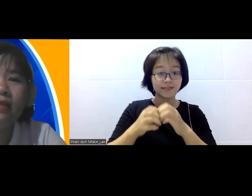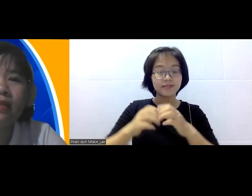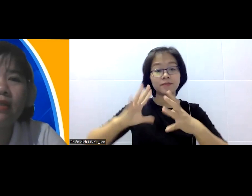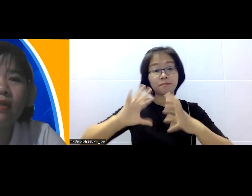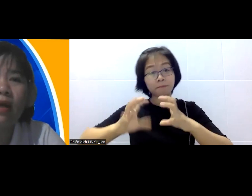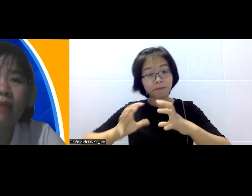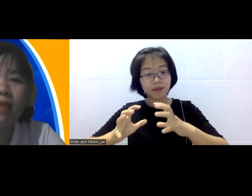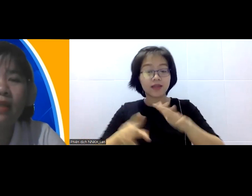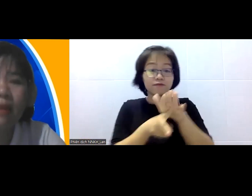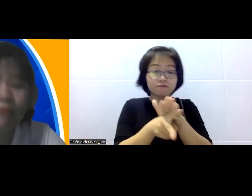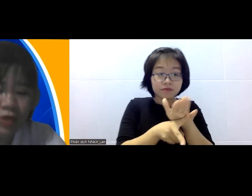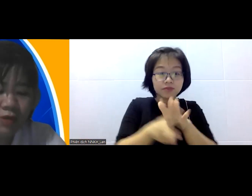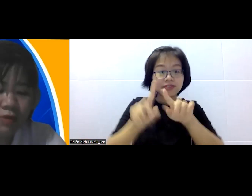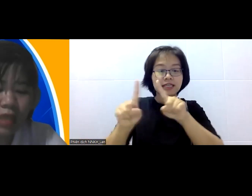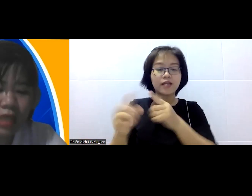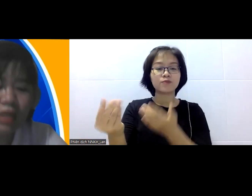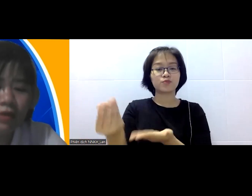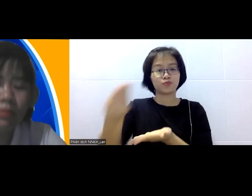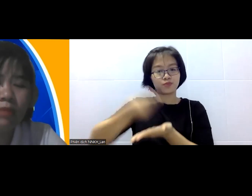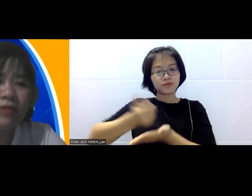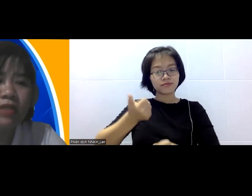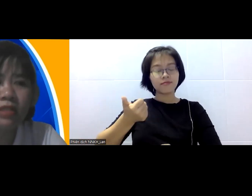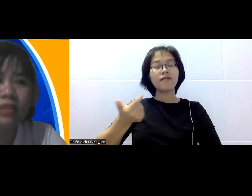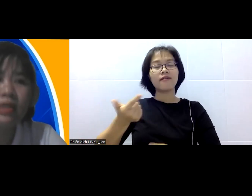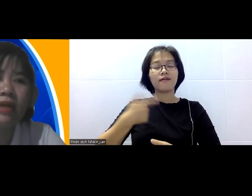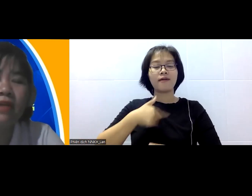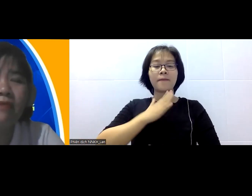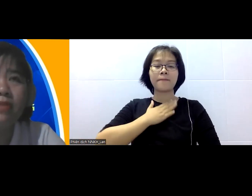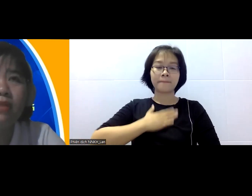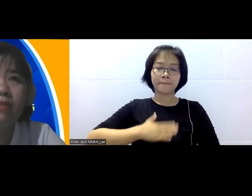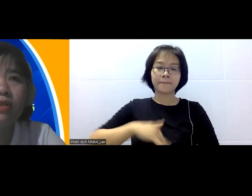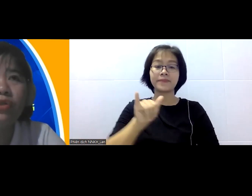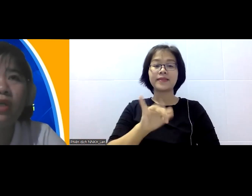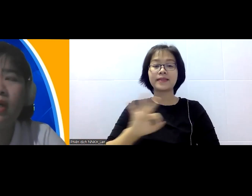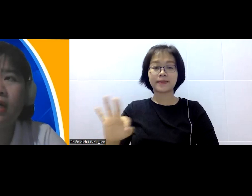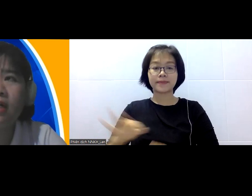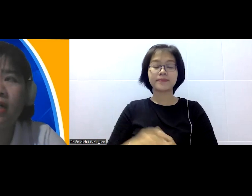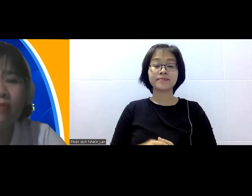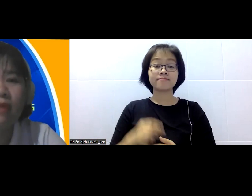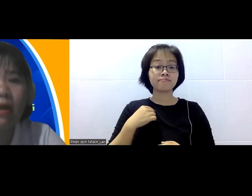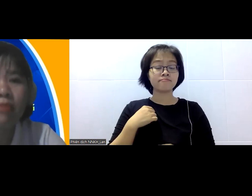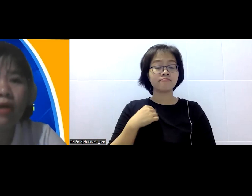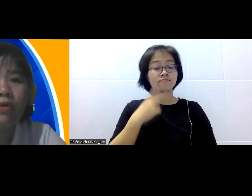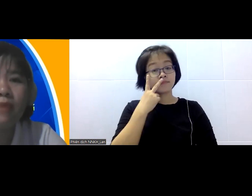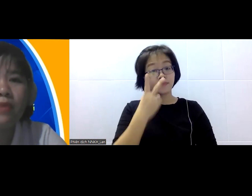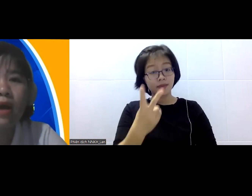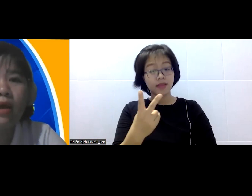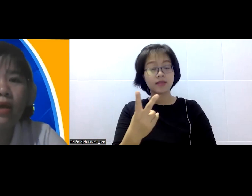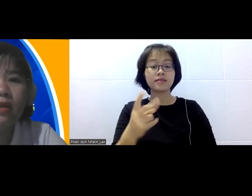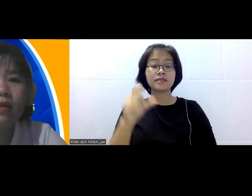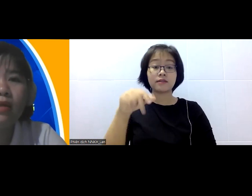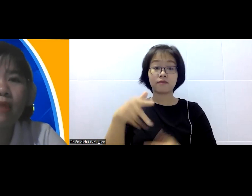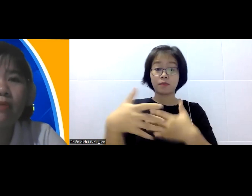tính vì vậy nên họ cảm thấy an tâm và mình thấy cái việc mà mình phát triển sản phẩm chế tiến ở trong cộng đồng nó cũng giúp